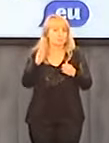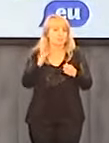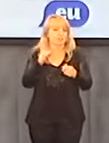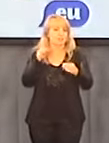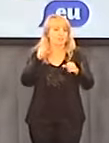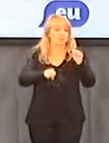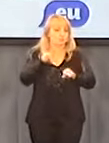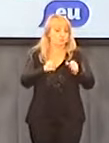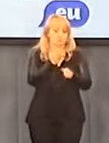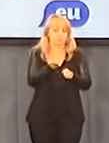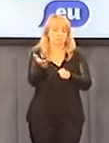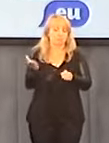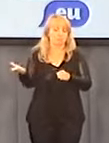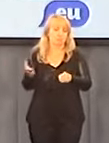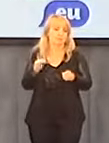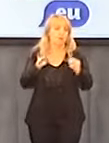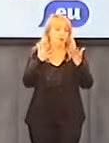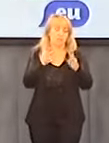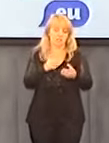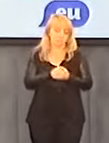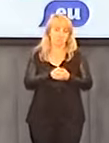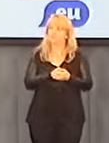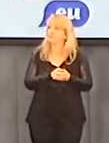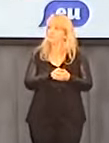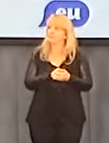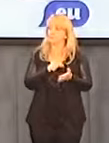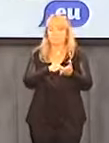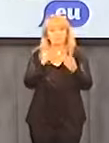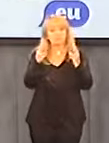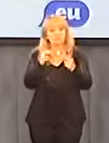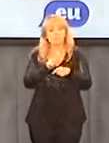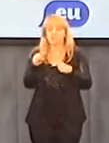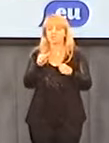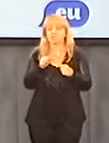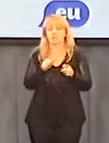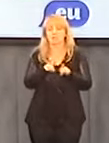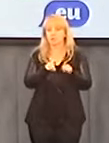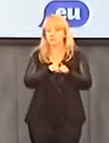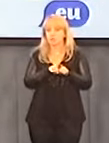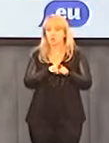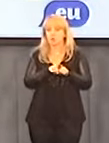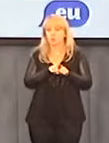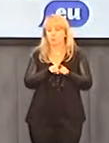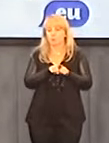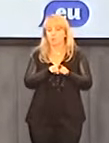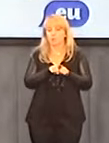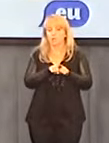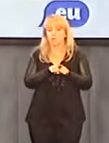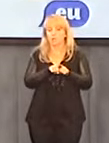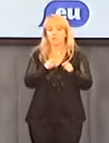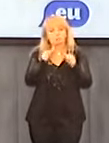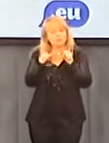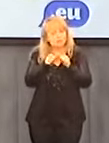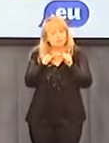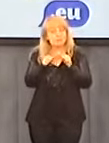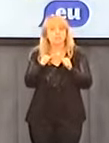ofiar pedofilów w sutannach. Tutaj ważnym elementem jest też kwestia właśnie dochodzenia